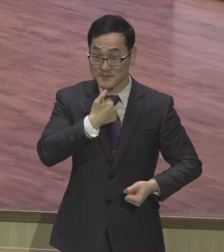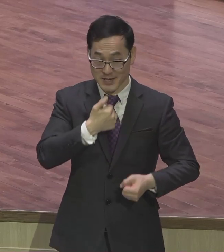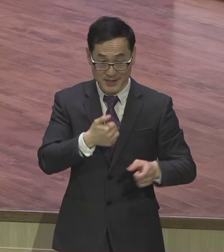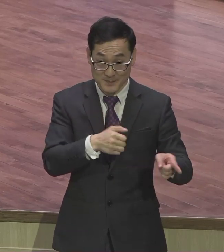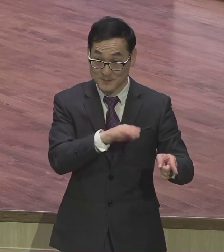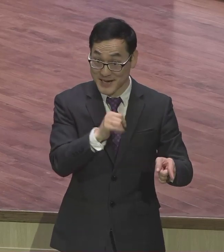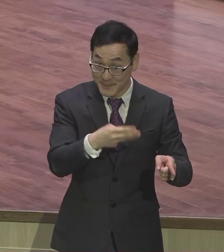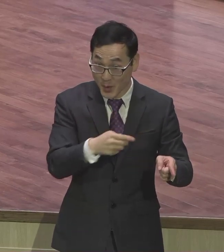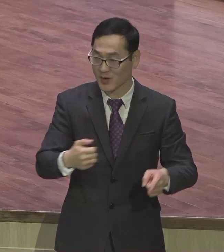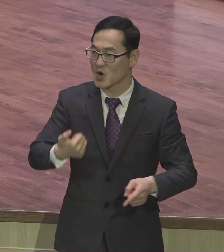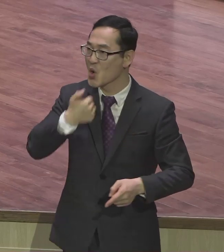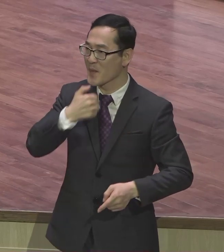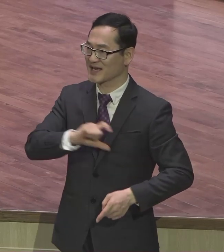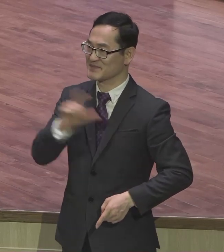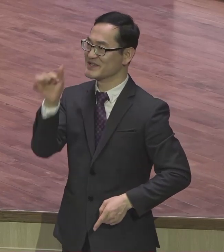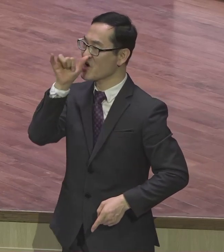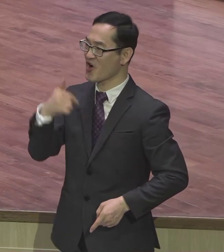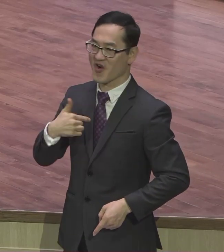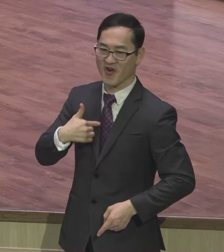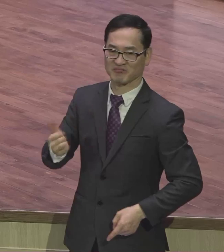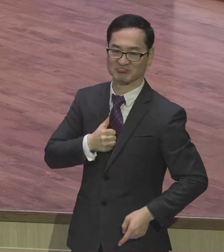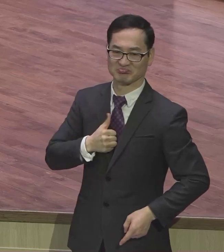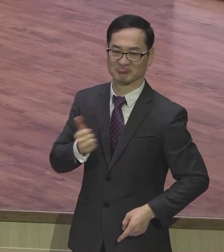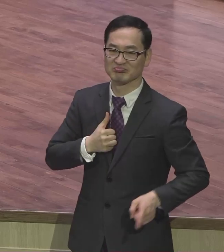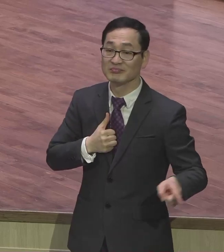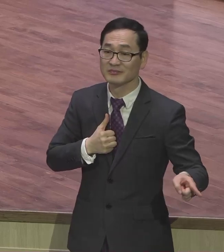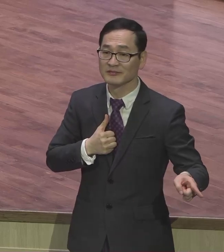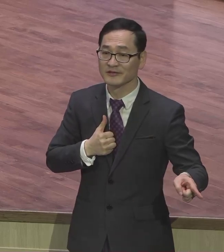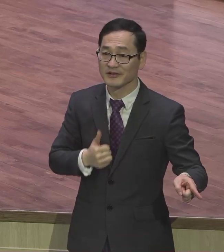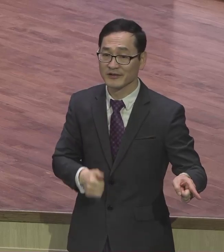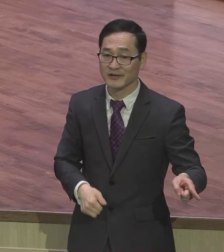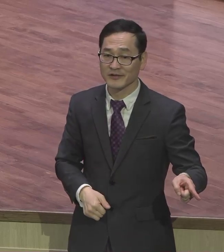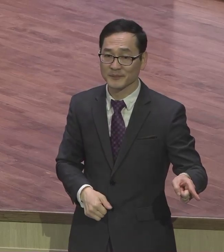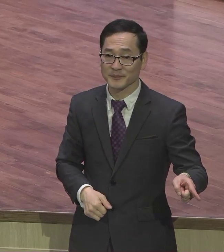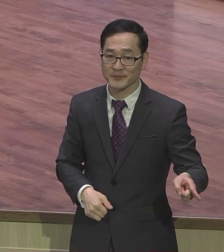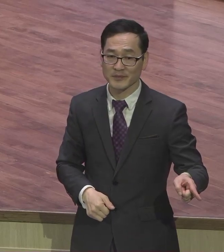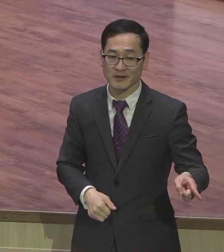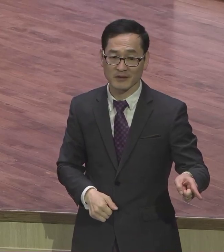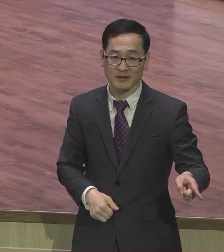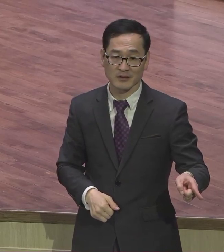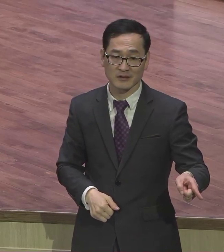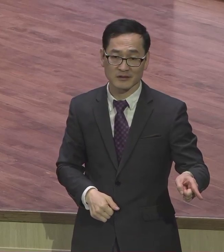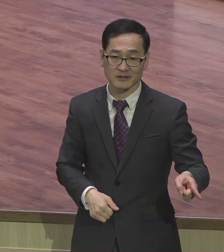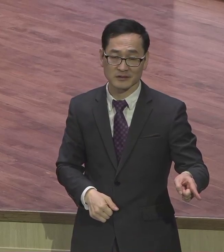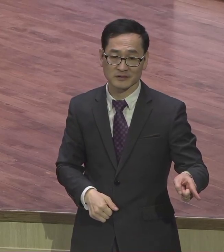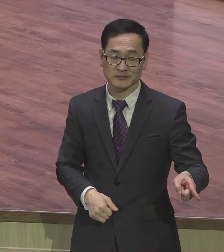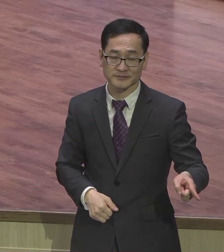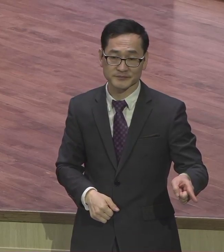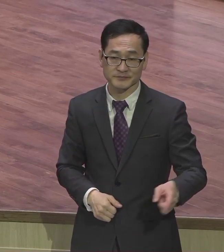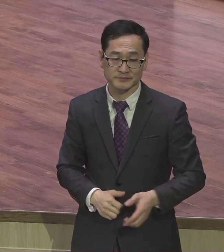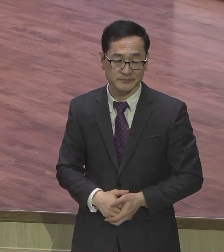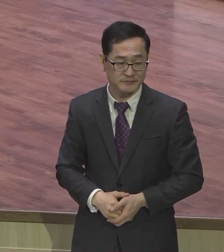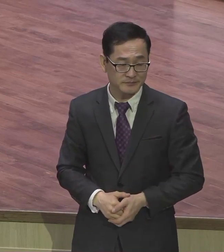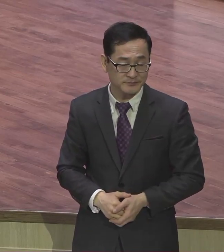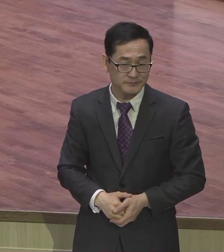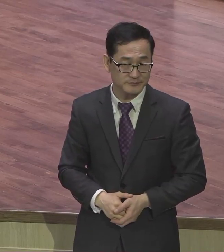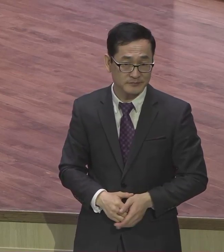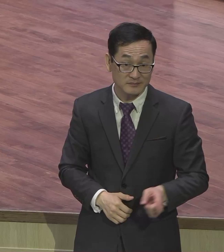도시였어요 그래서 자부심이 대단했습니다 빌리포 시민들은요 주변에 다